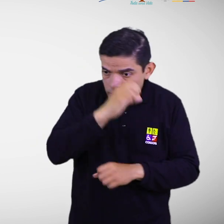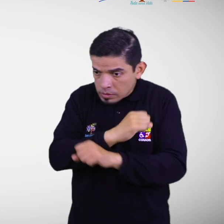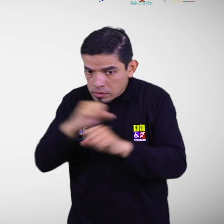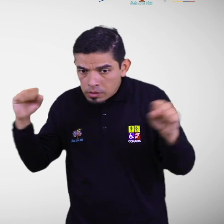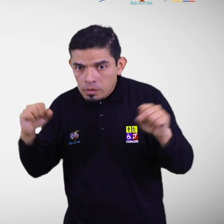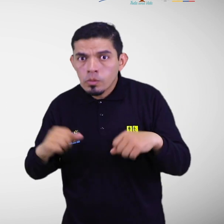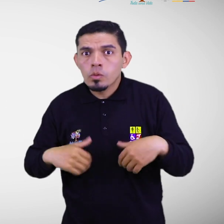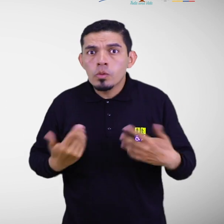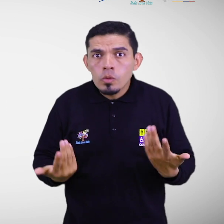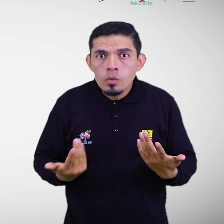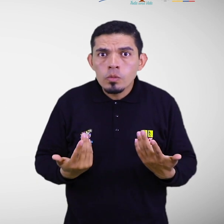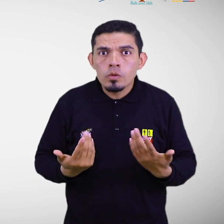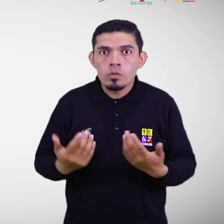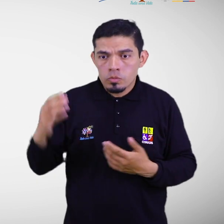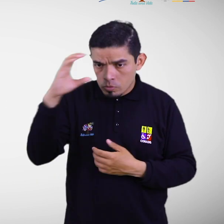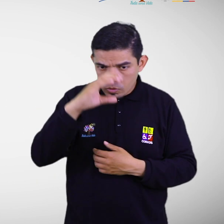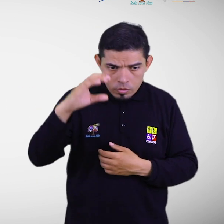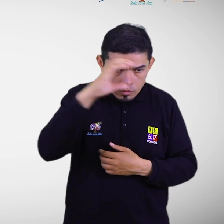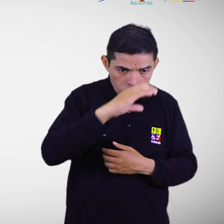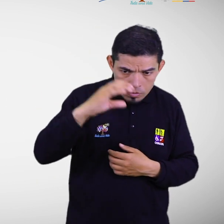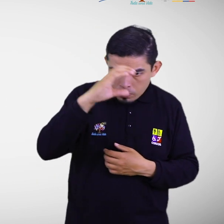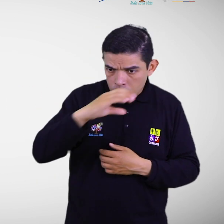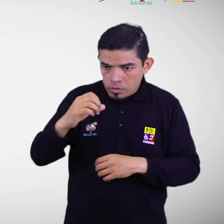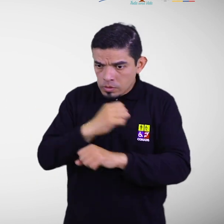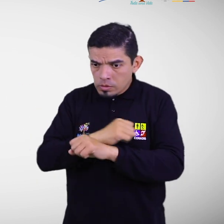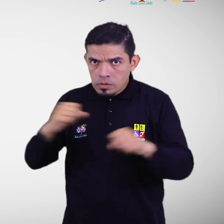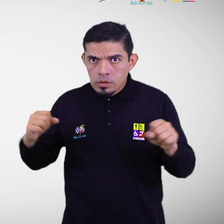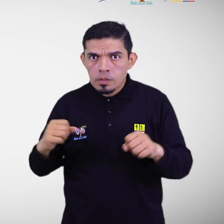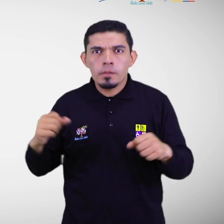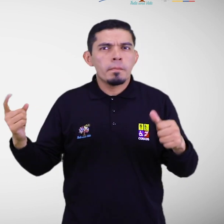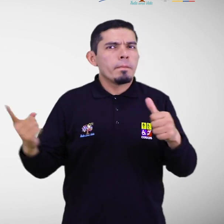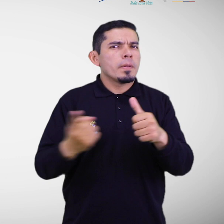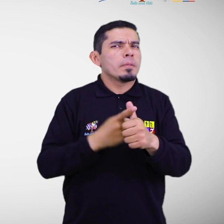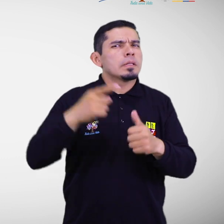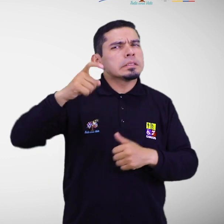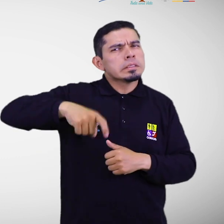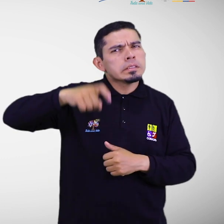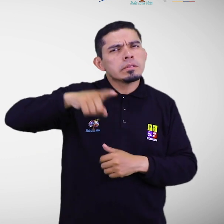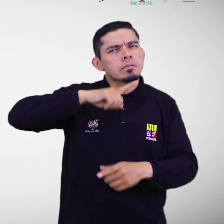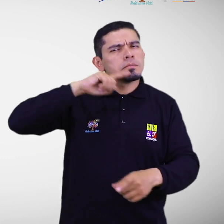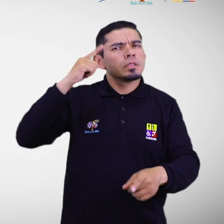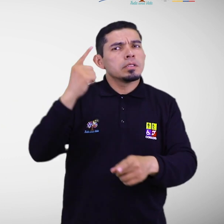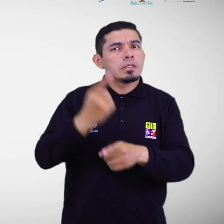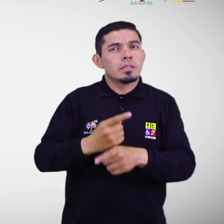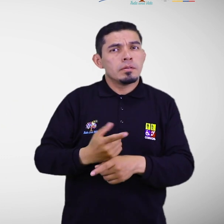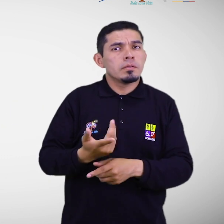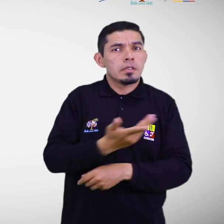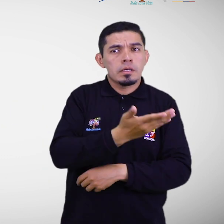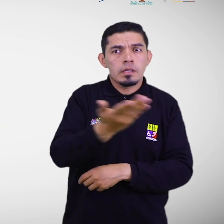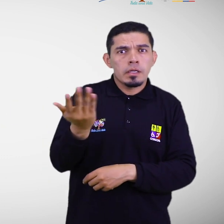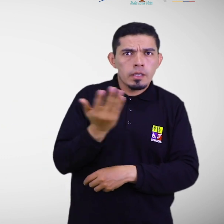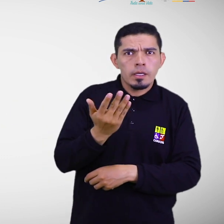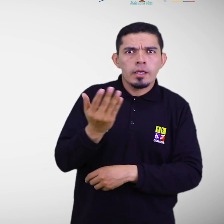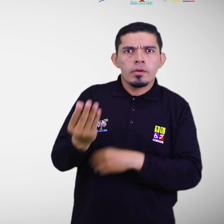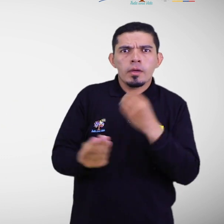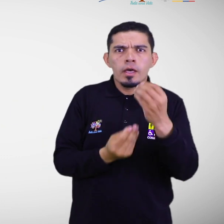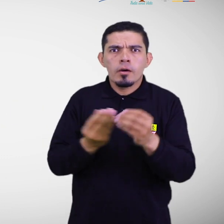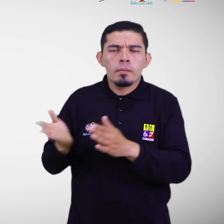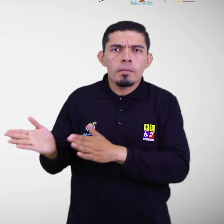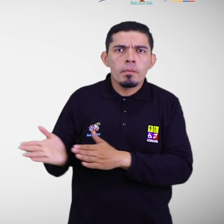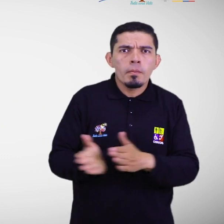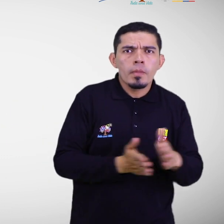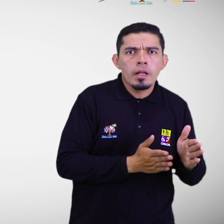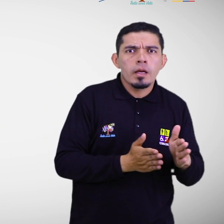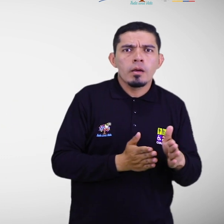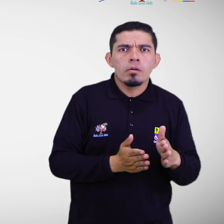búsqueda, rescate y otras acciones de primera respuesta es necesario que los rescatistas apliquen técnicas y procedimientos